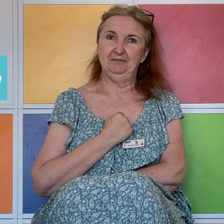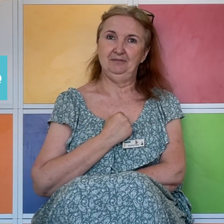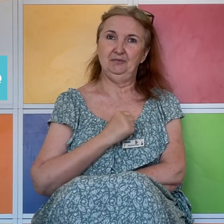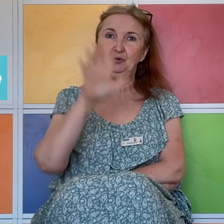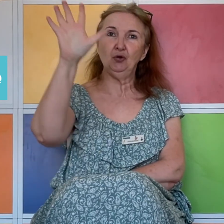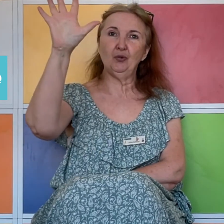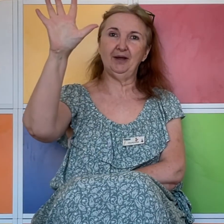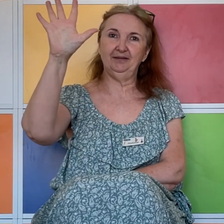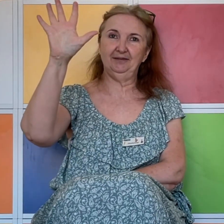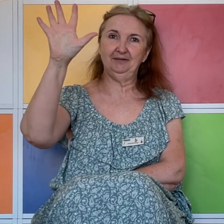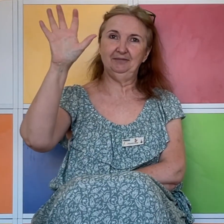Turquoise.